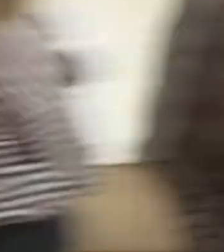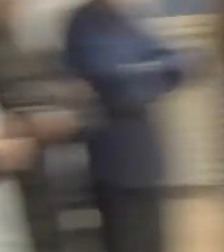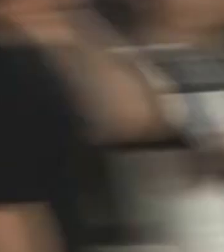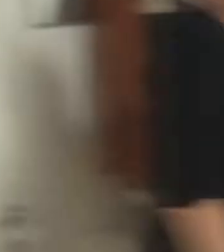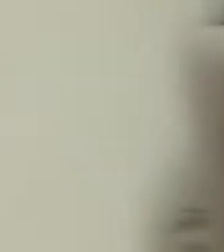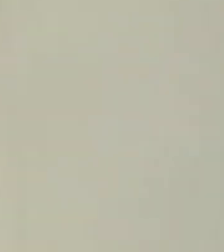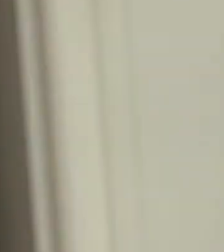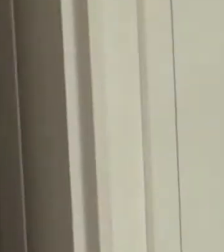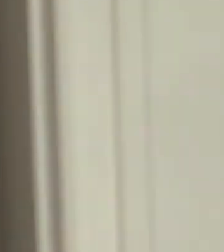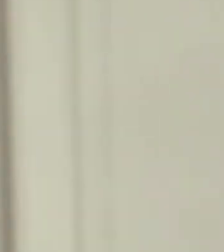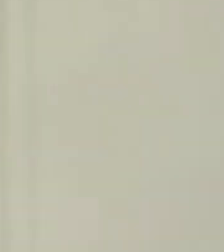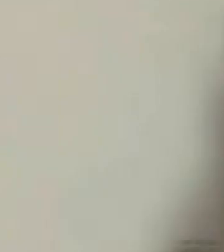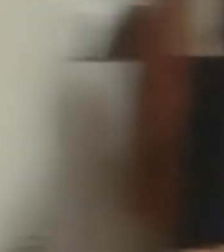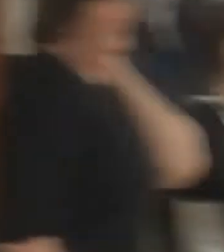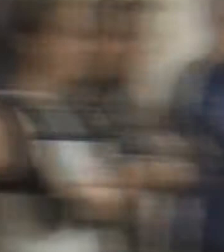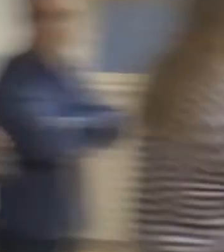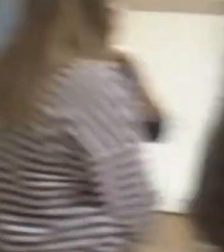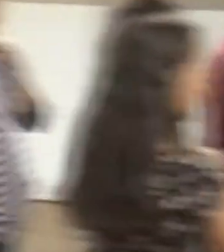dvě šáku.